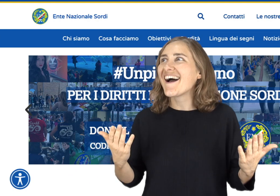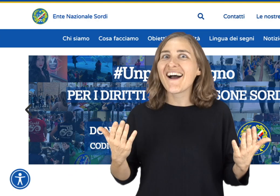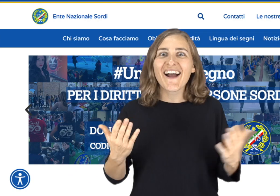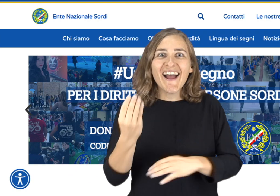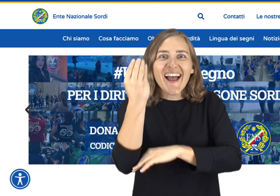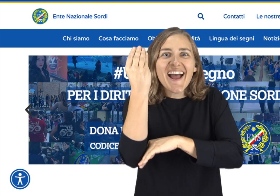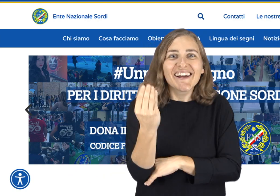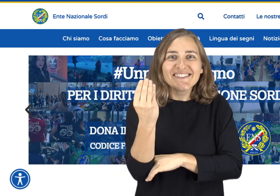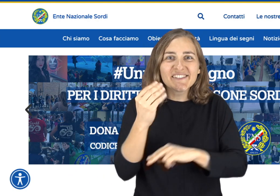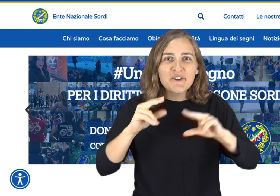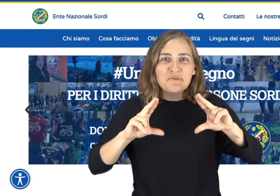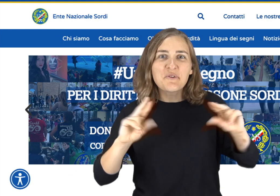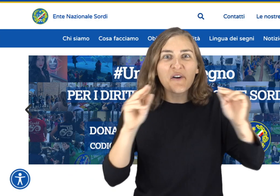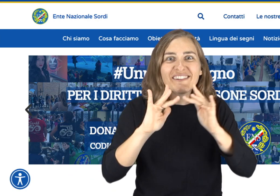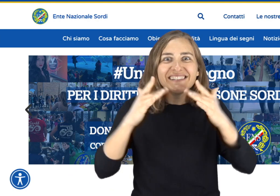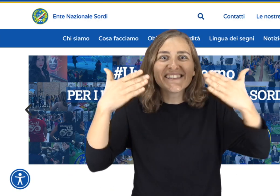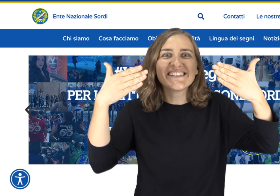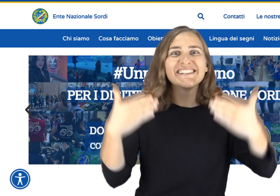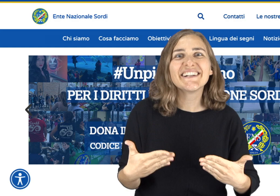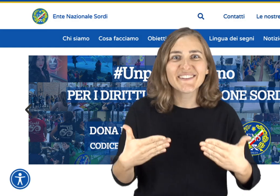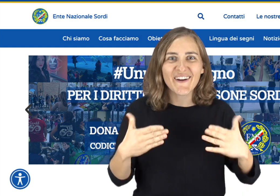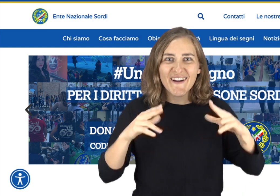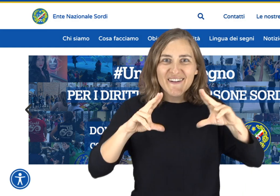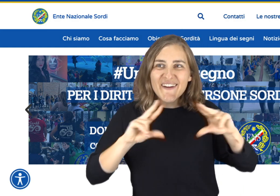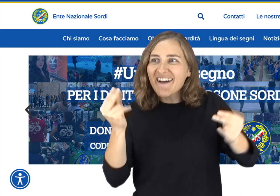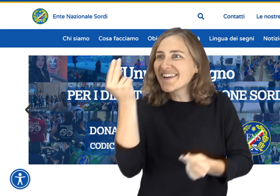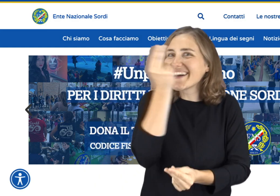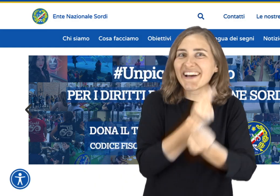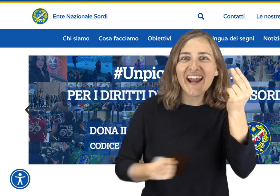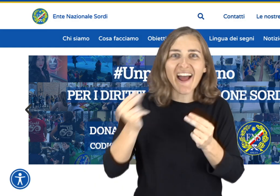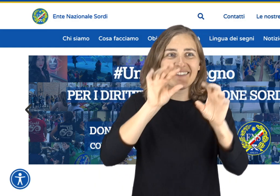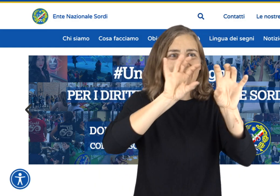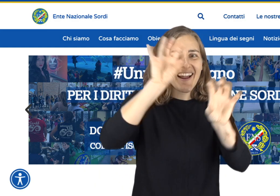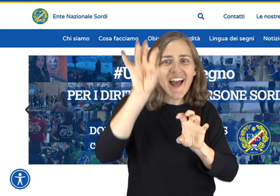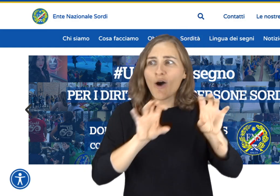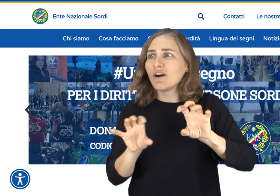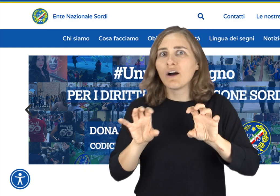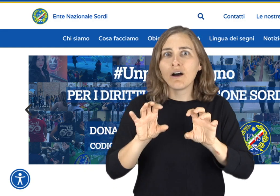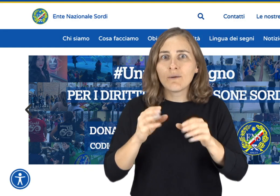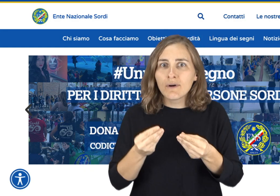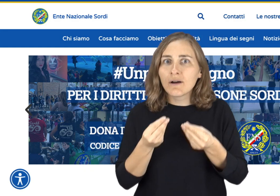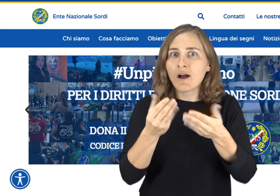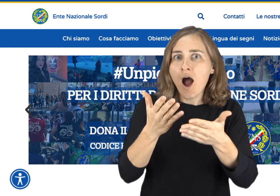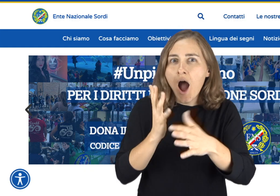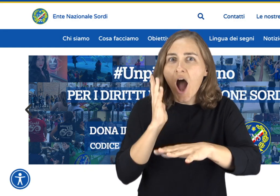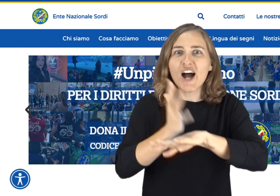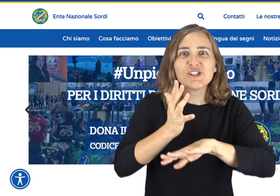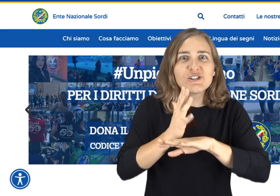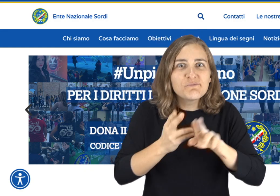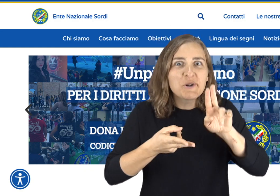Ecco il nuovo sito dell'ente nazionale Sordi. Grazie ad una nuova veste grafica, un layout ed una user experience